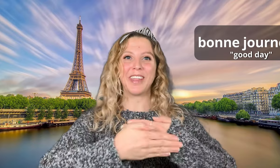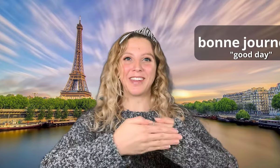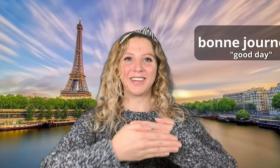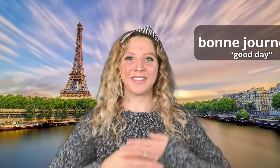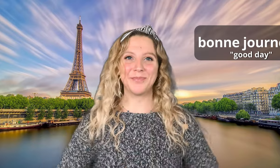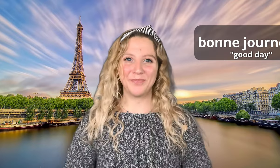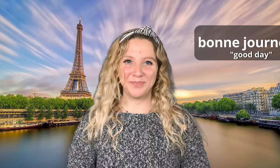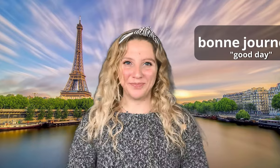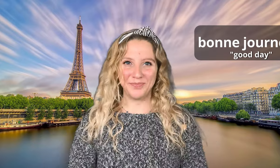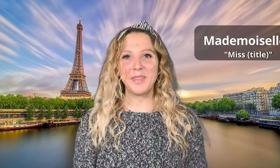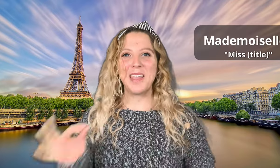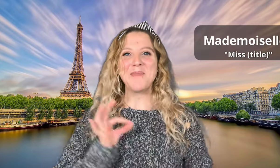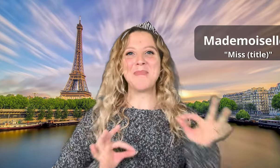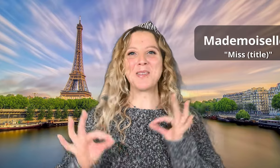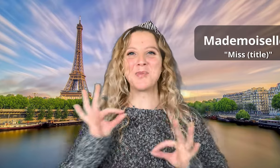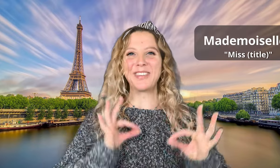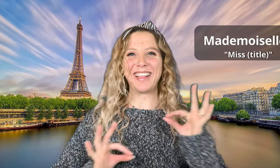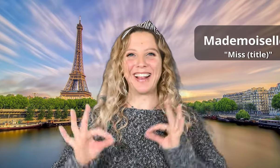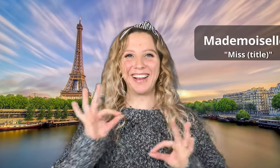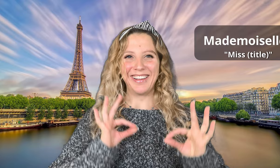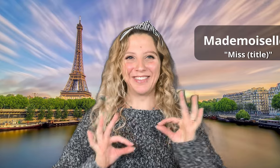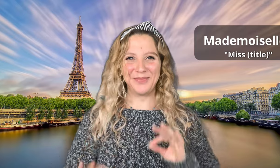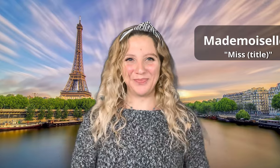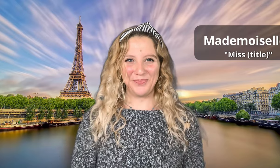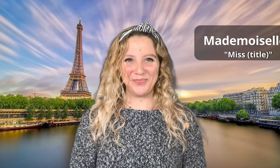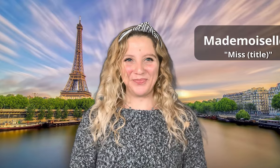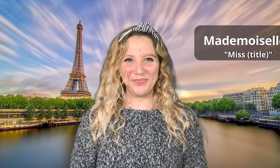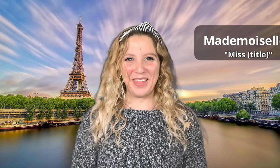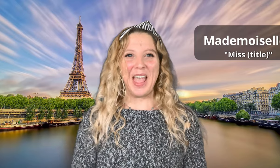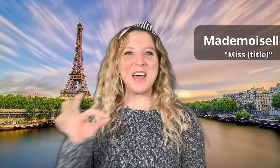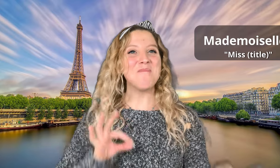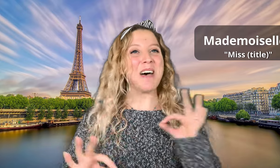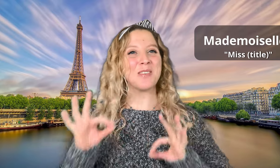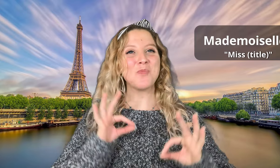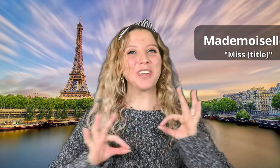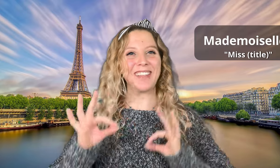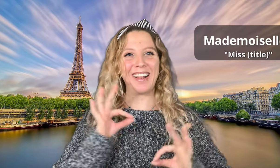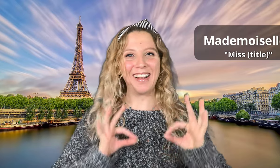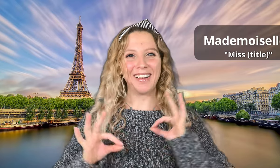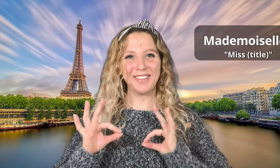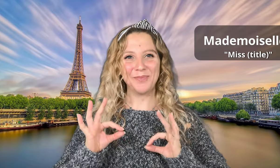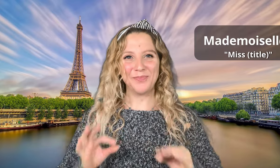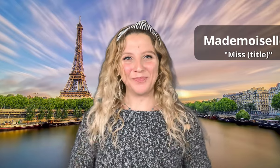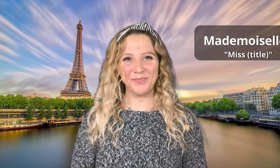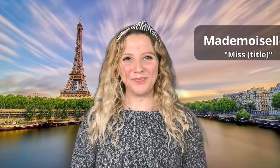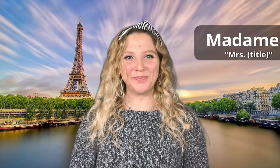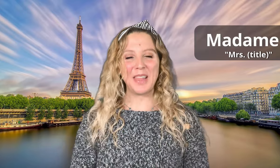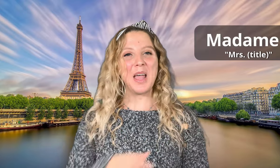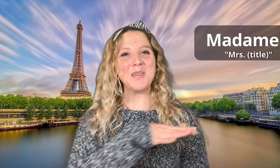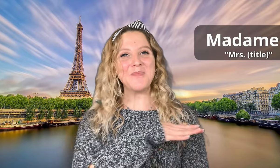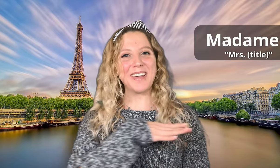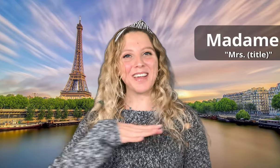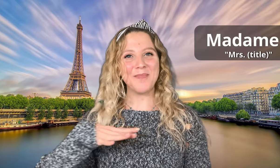journée Mademoiselle Mademoiselle Madame